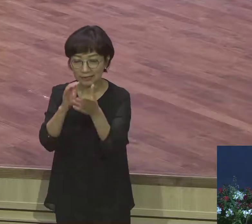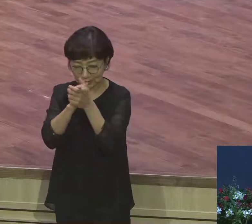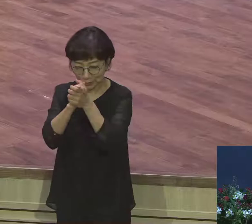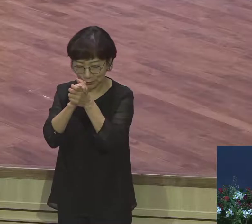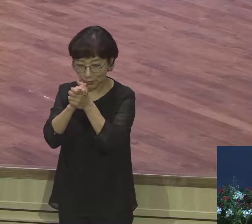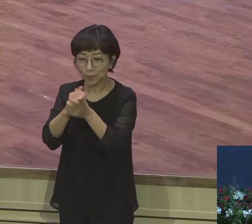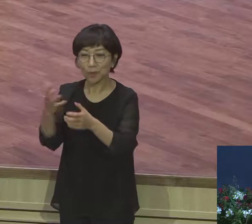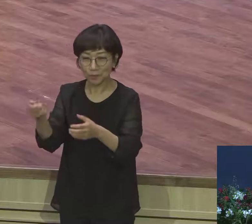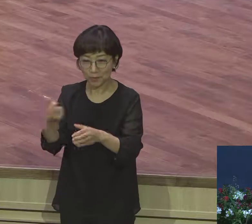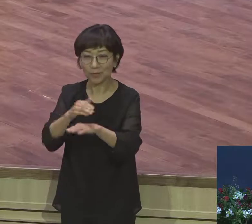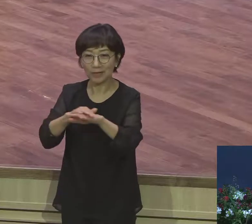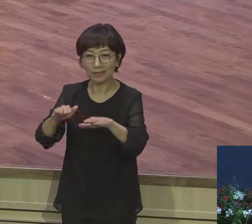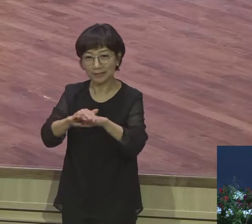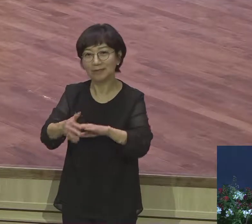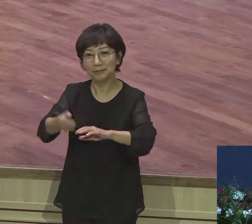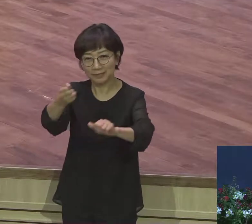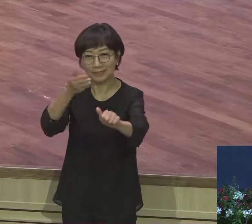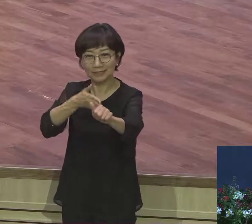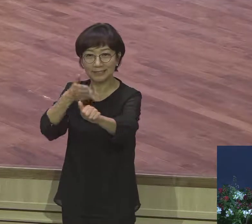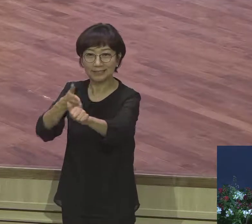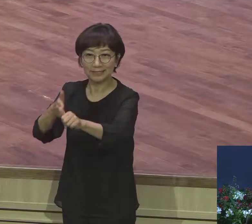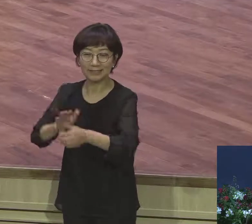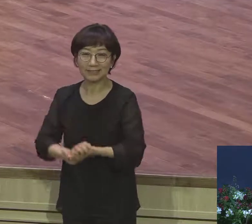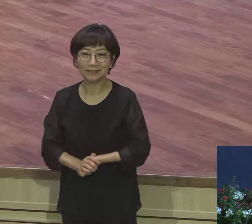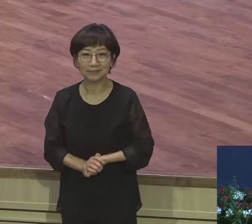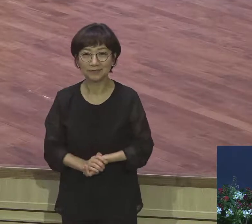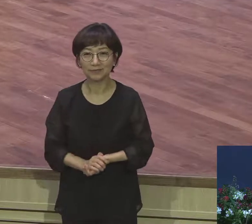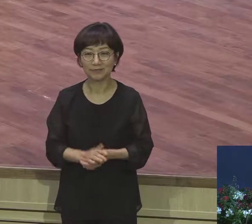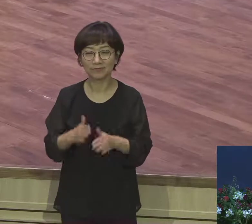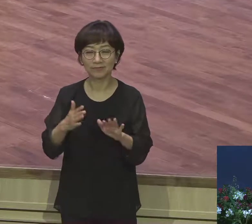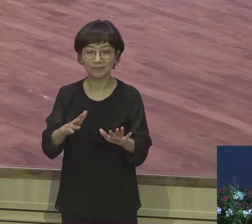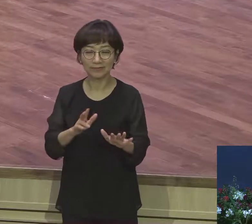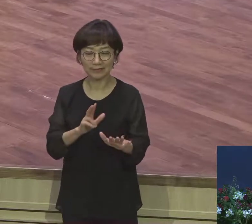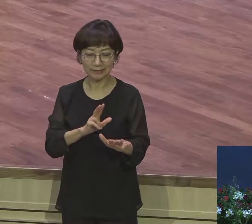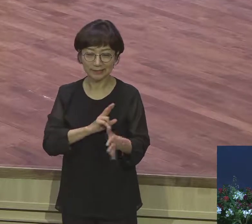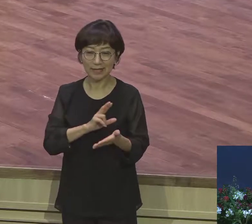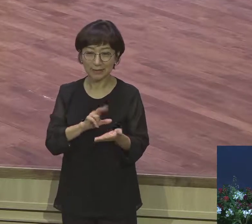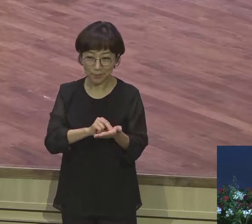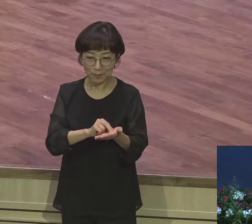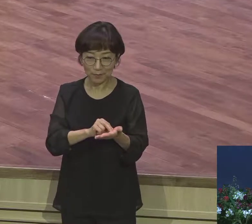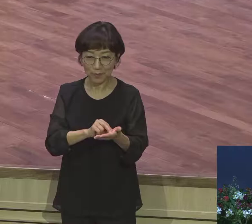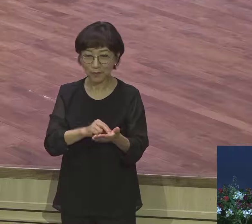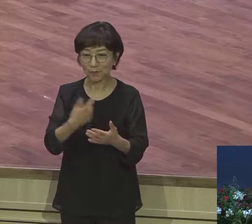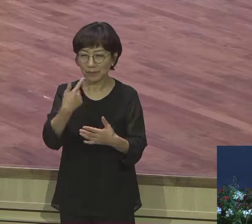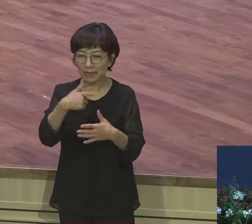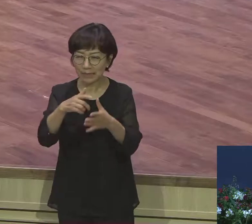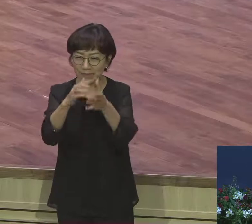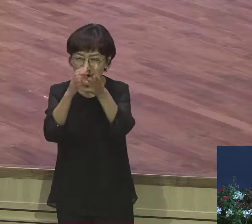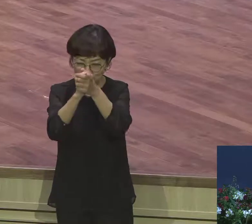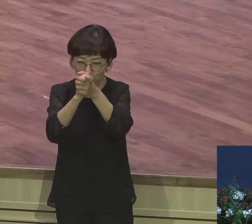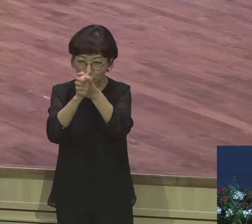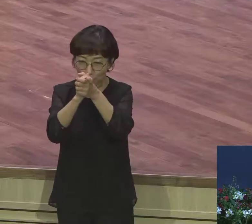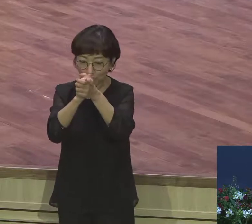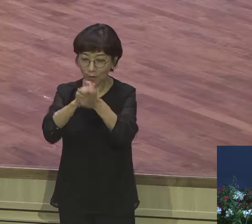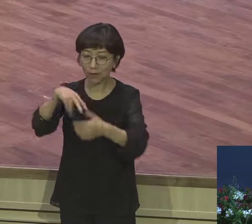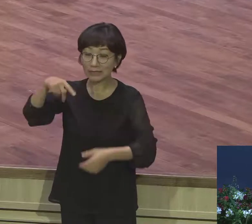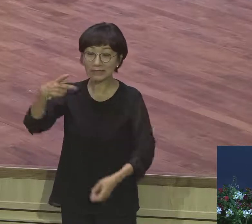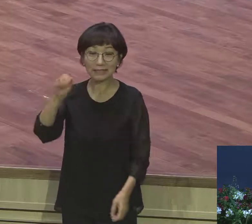설계자면 뭡니까 기도의 성부사 기도를 한번 성부 걸어보시기 바랍니다 그래서 하나님의